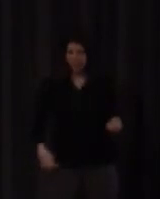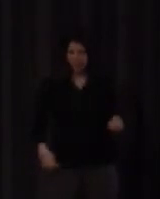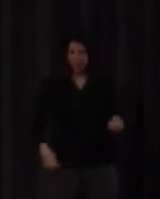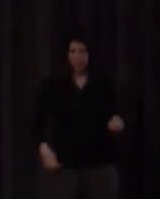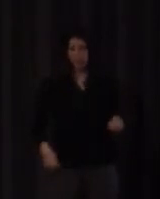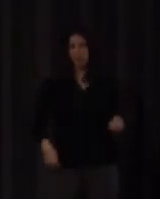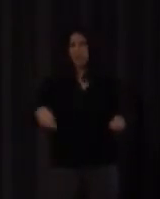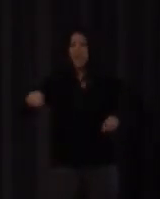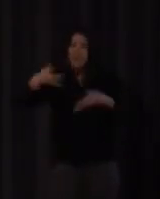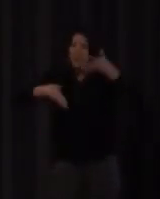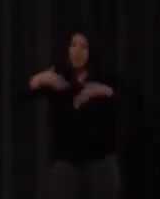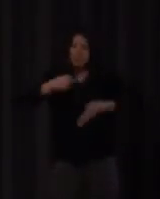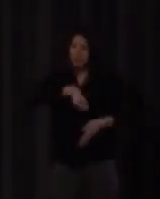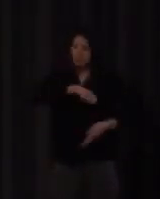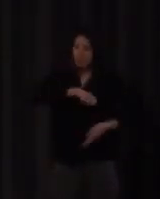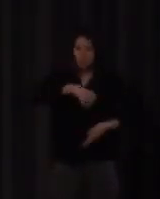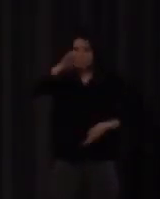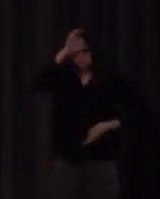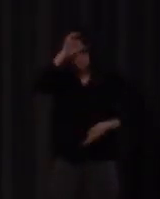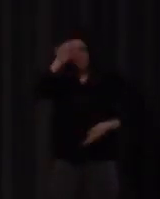vaya le llamó la atención porque